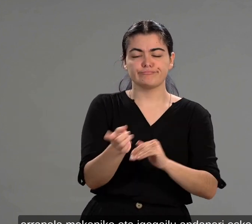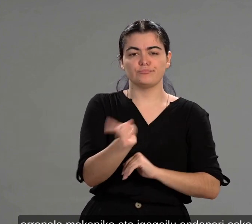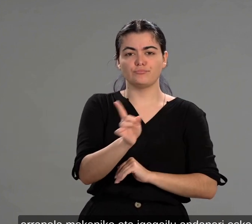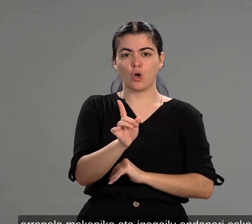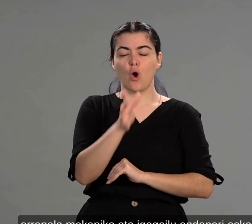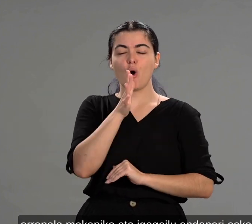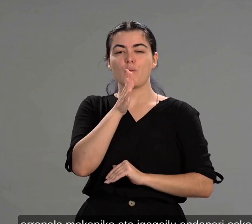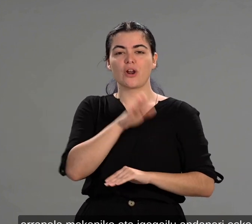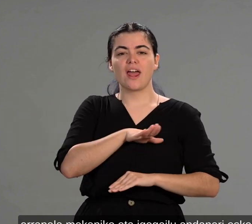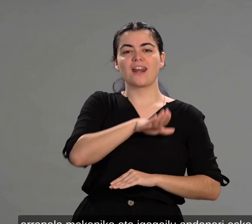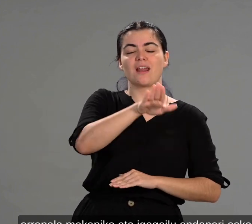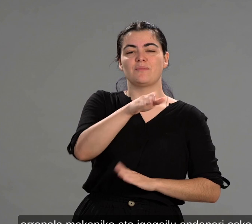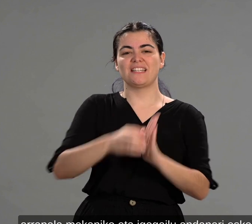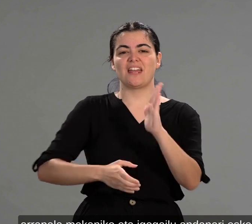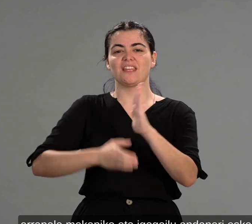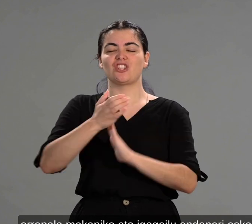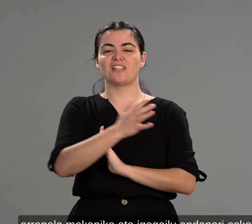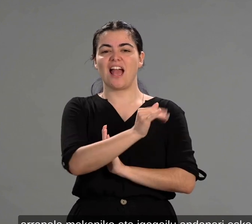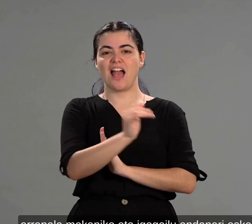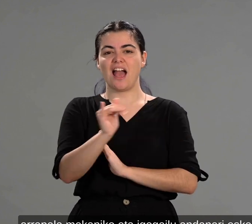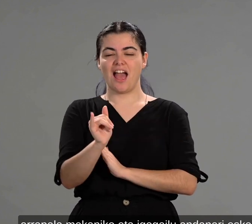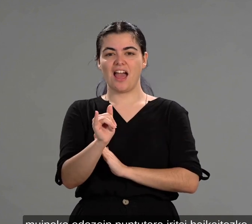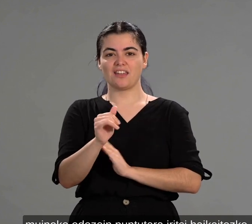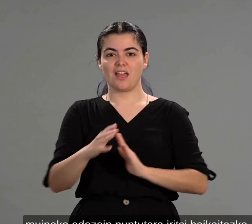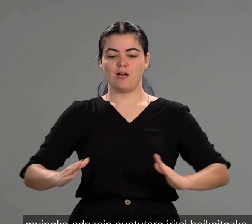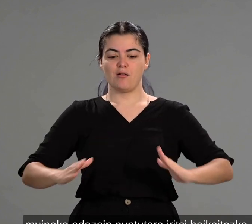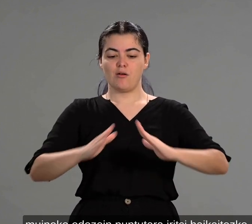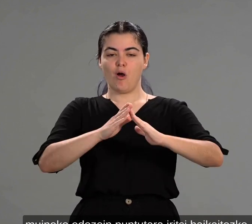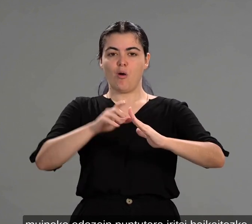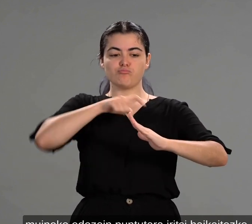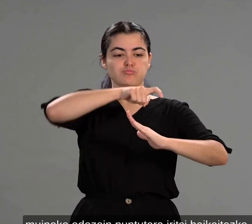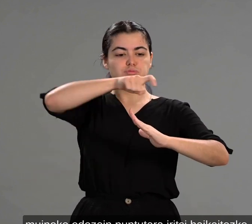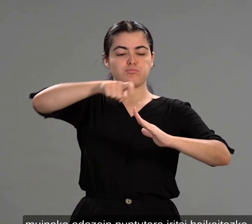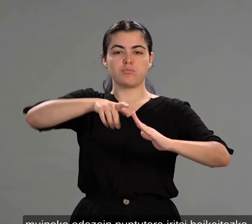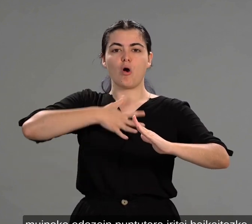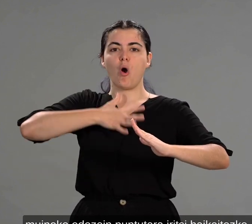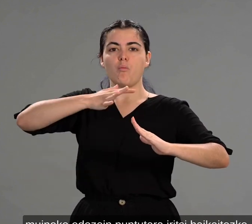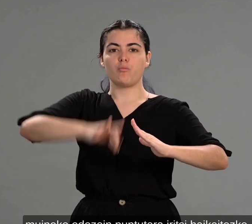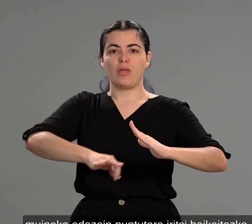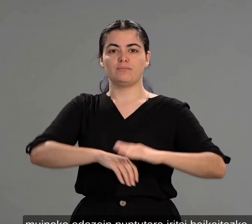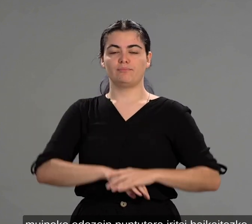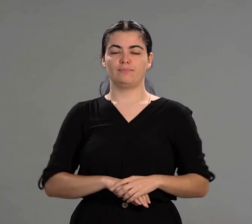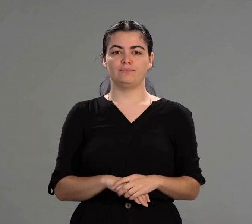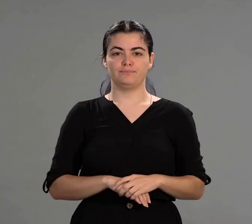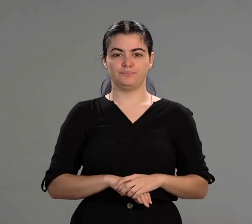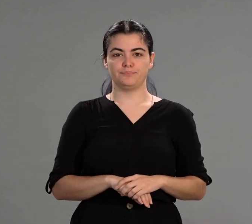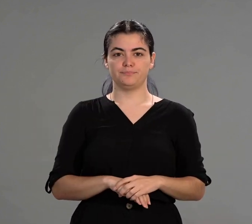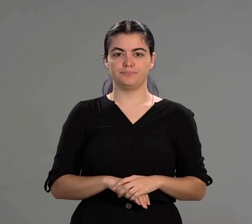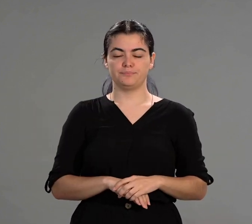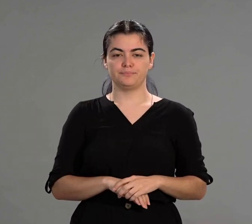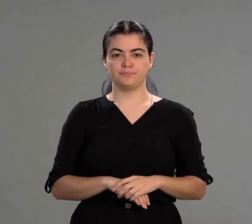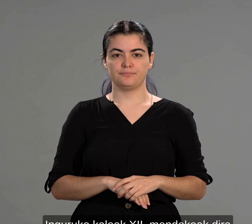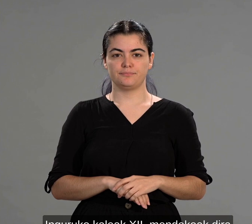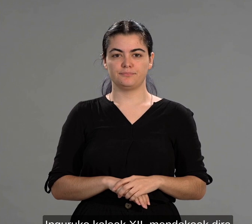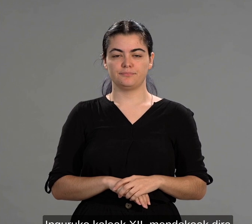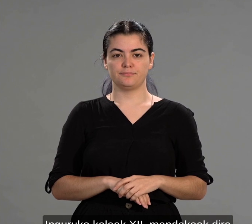harrapala mekaniko eta igogai joan danari esker muinoko edozein puntutara iritsi baikaitezke. Inguruko kaleak